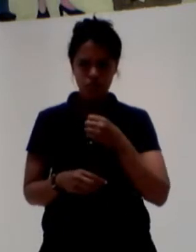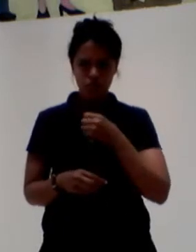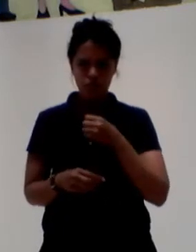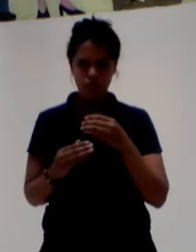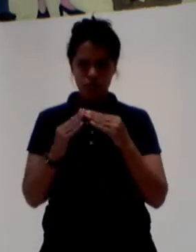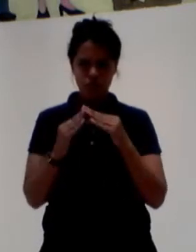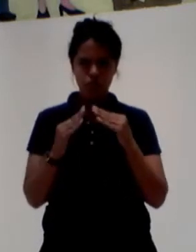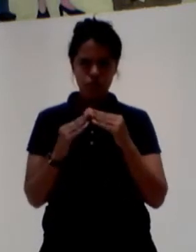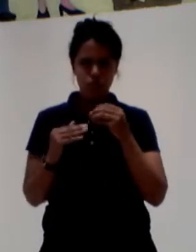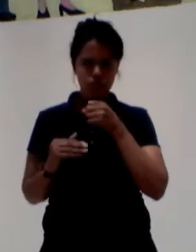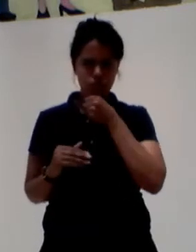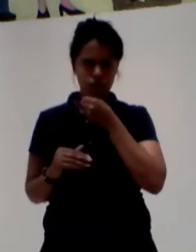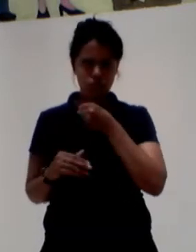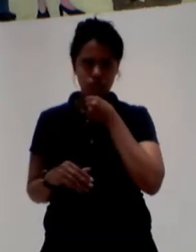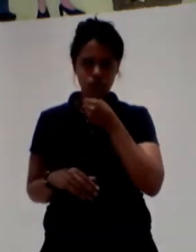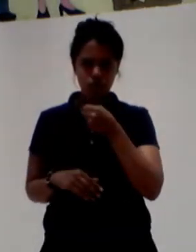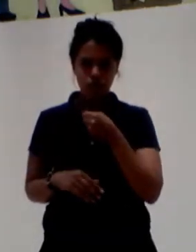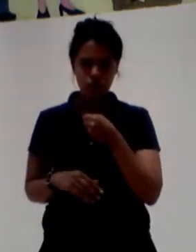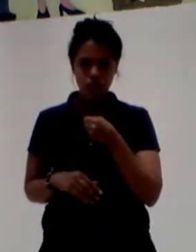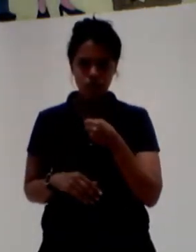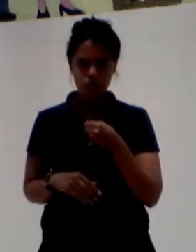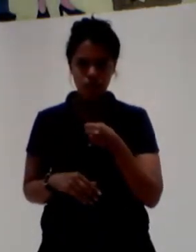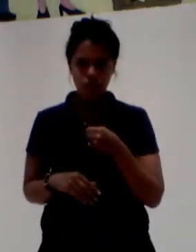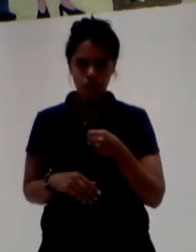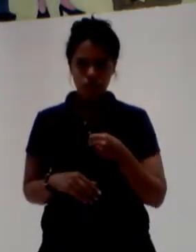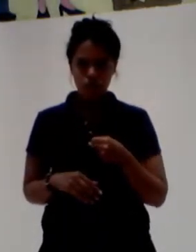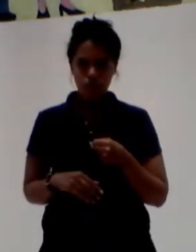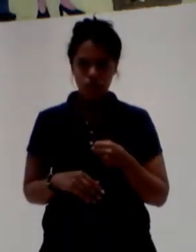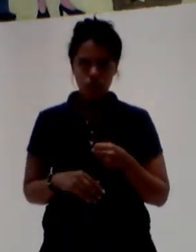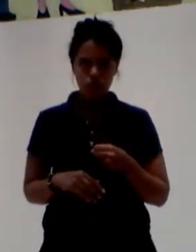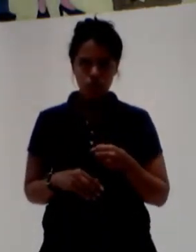una casa vieja en el monte.